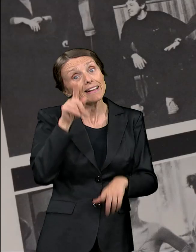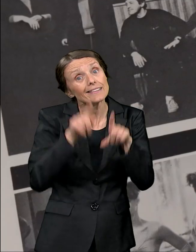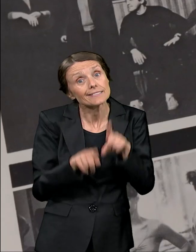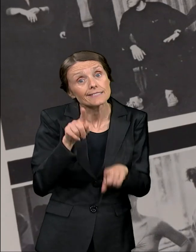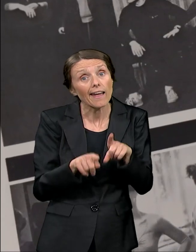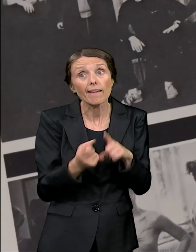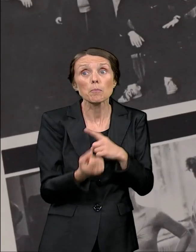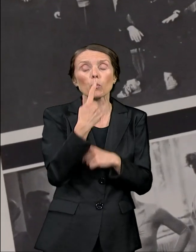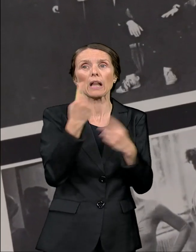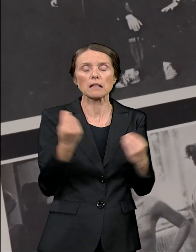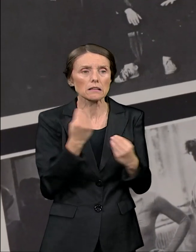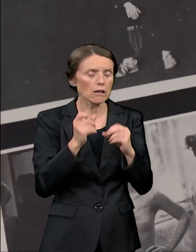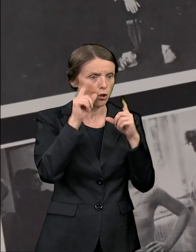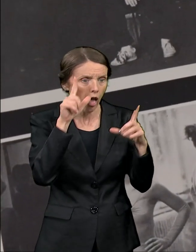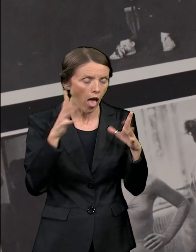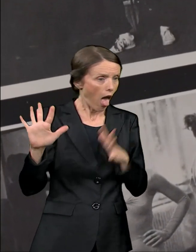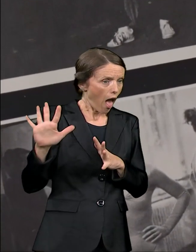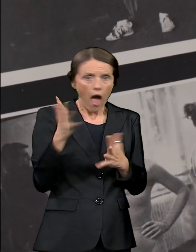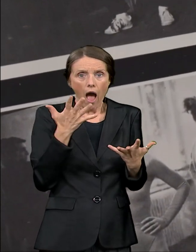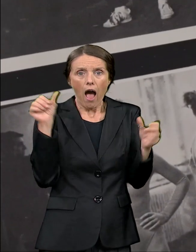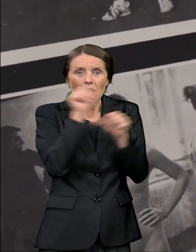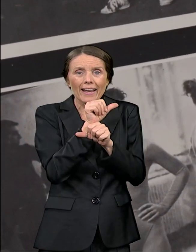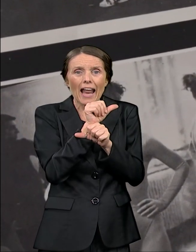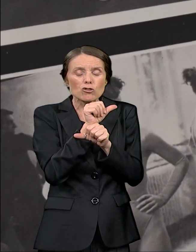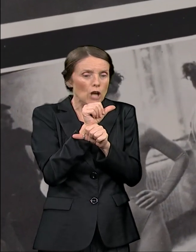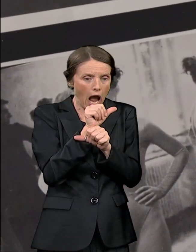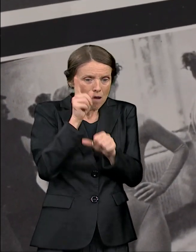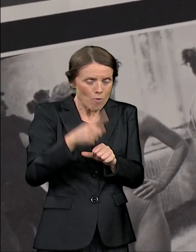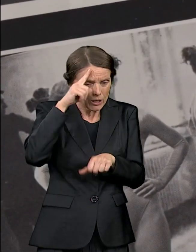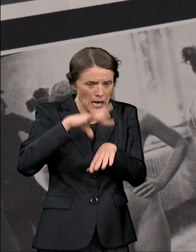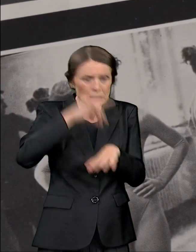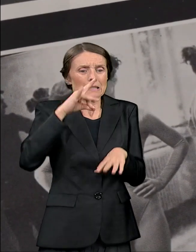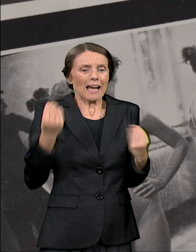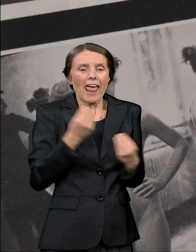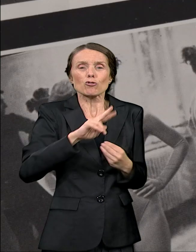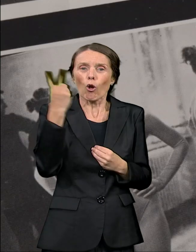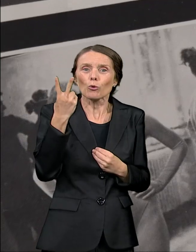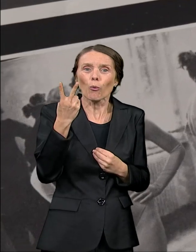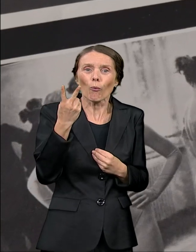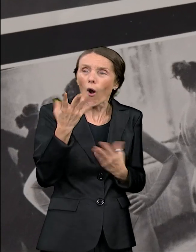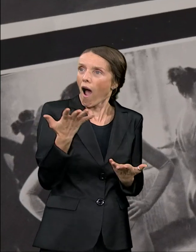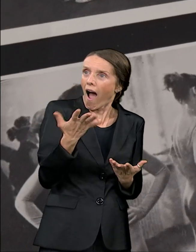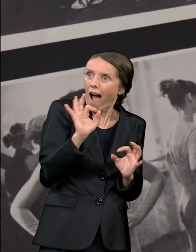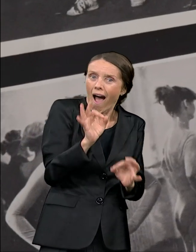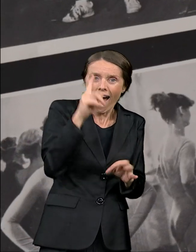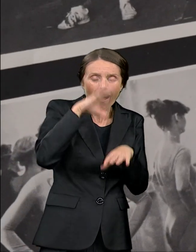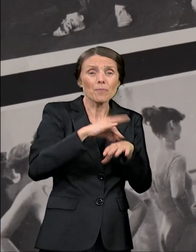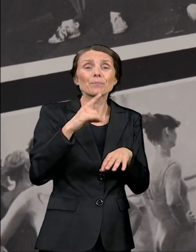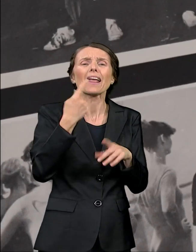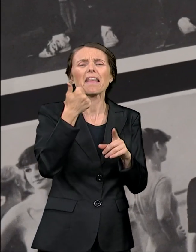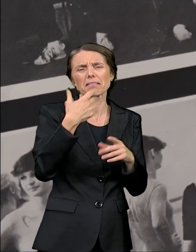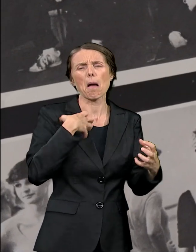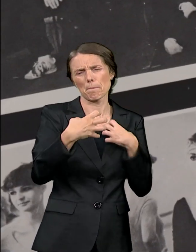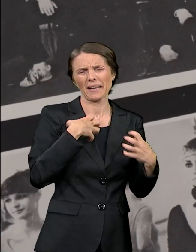uza strepnju i iznedre na ovu kreativnost. Tako su kneginje Čardaša umesto haljinama raskošnih boja umalo izašle na scenu u